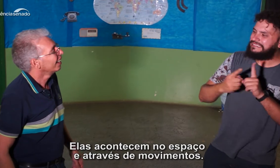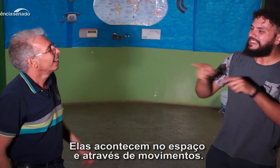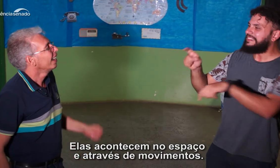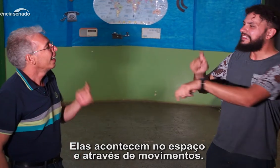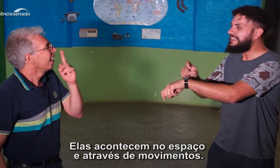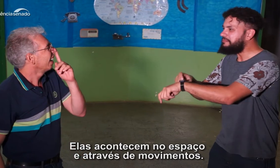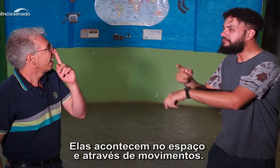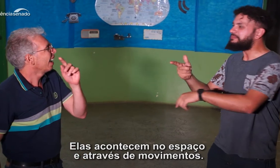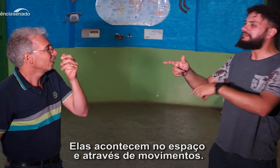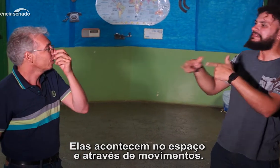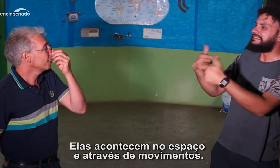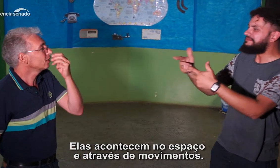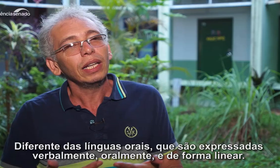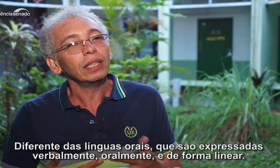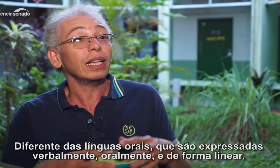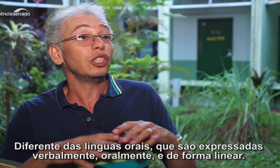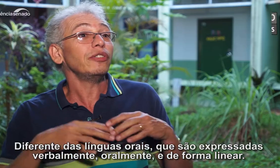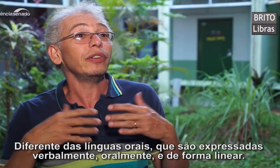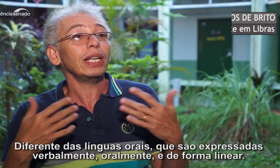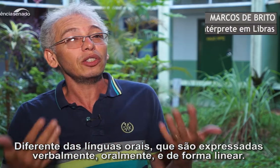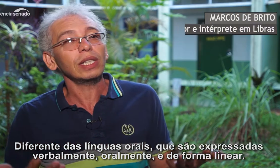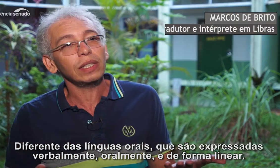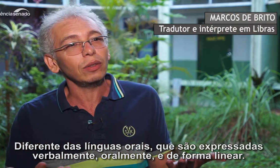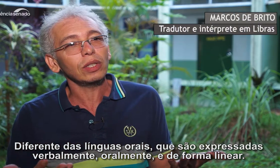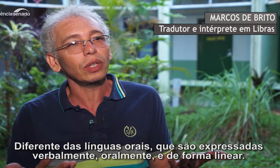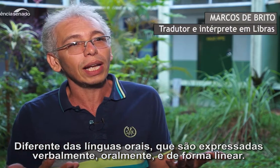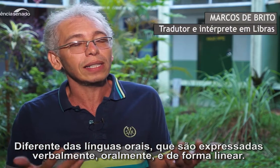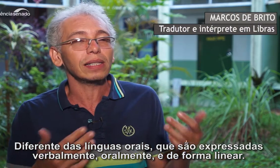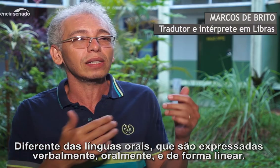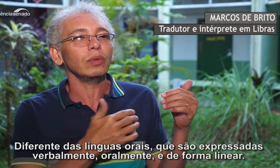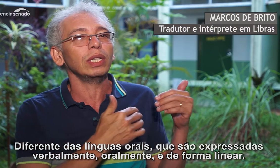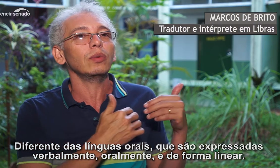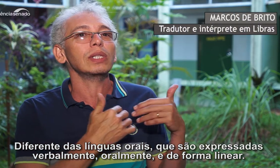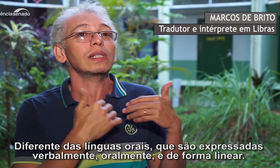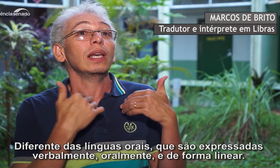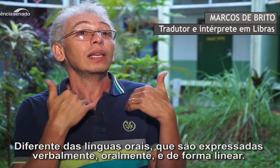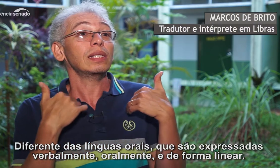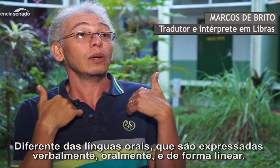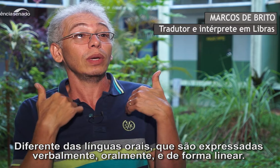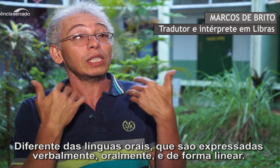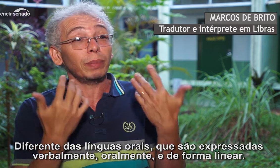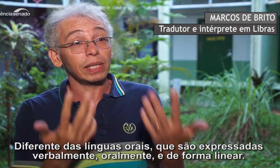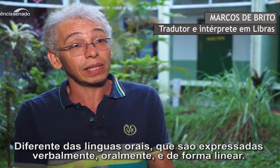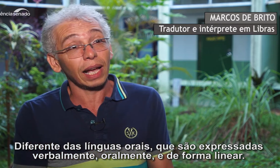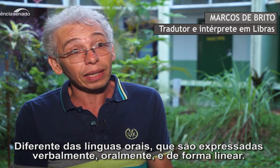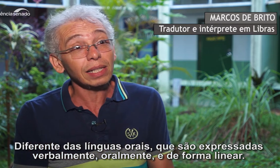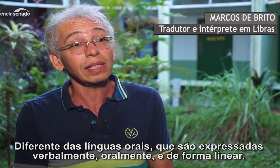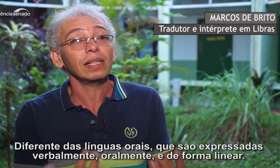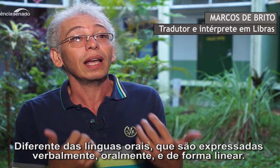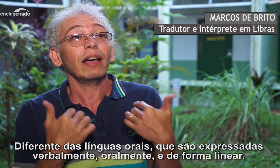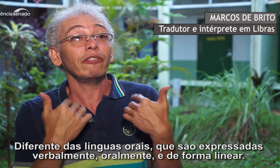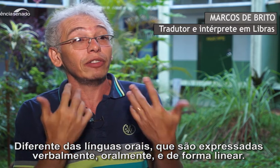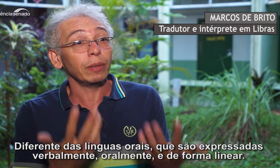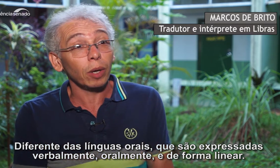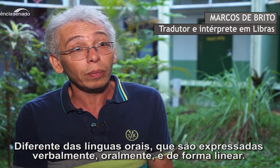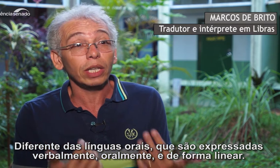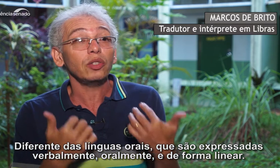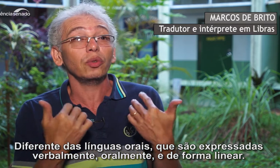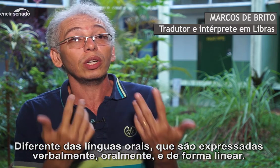através de movimentos. Diferente das línguas orais, que são línguas que são expressadas verbalmente,